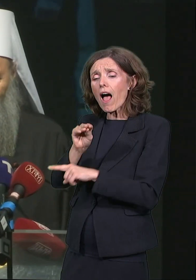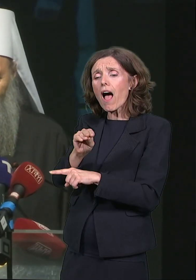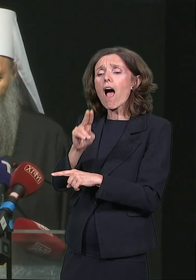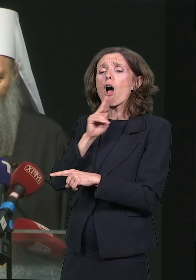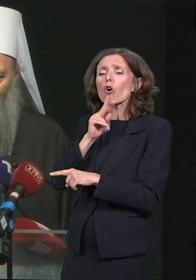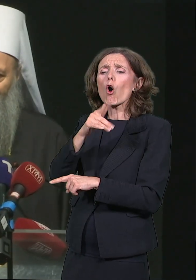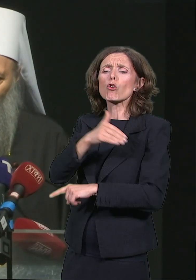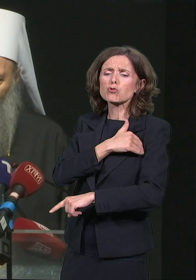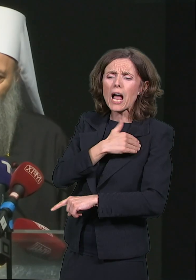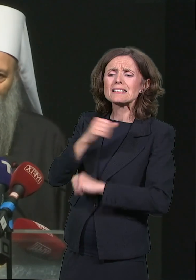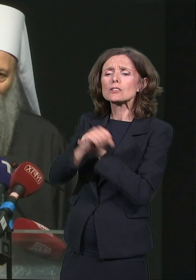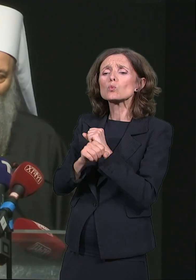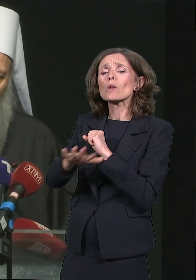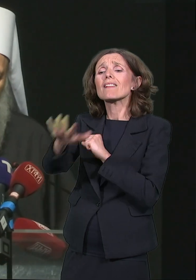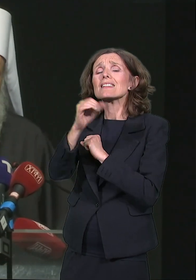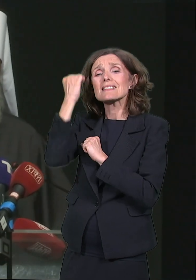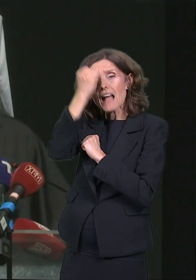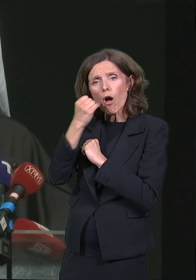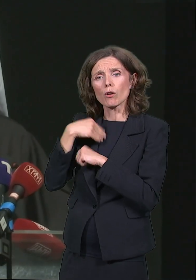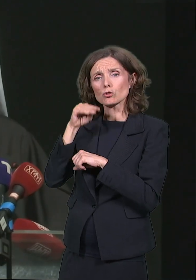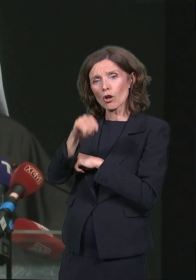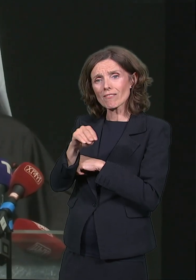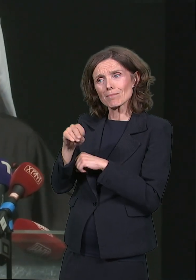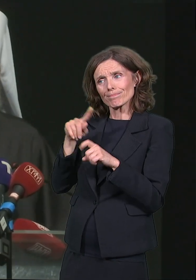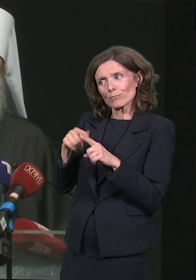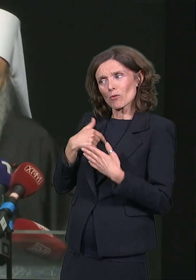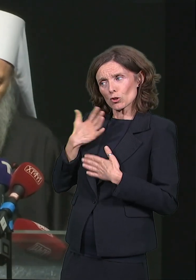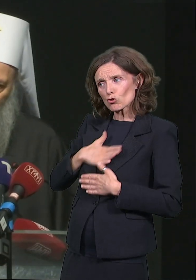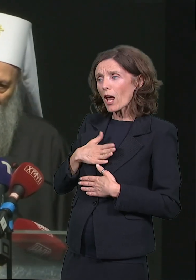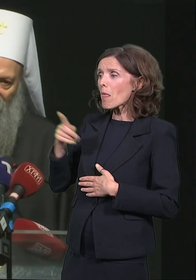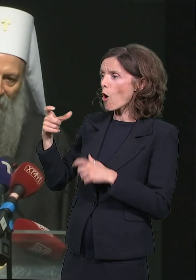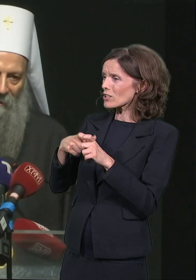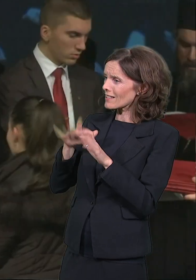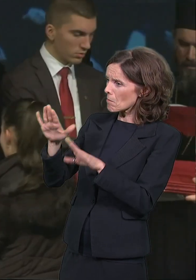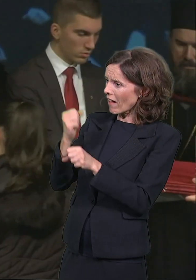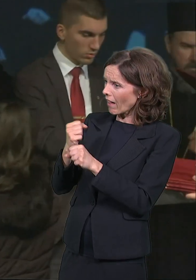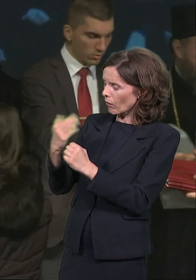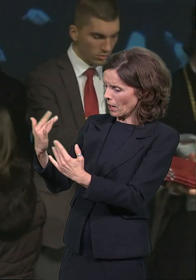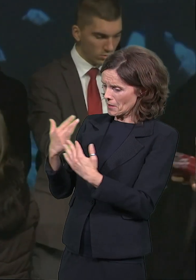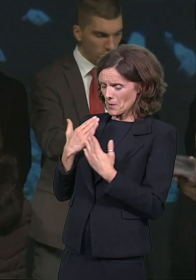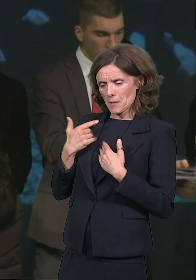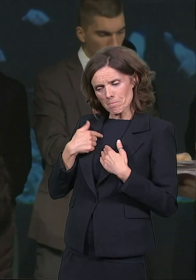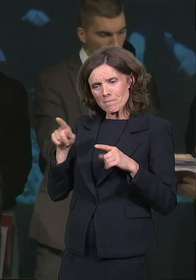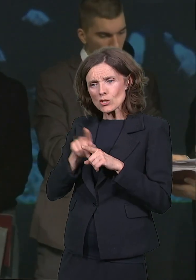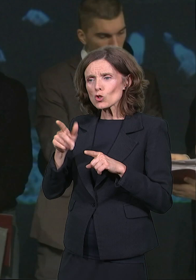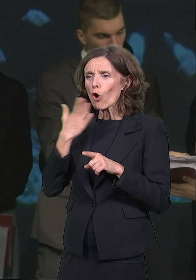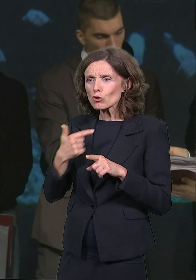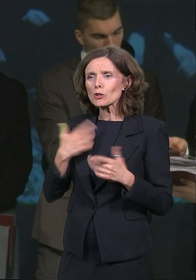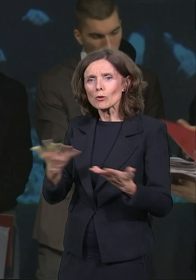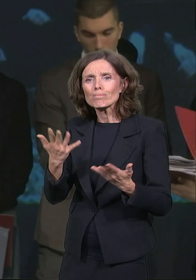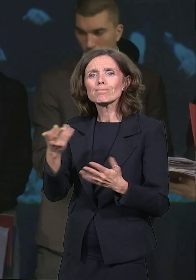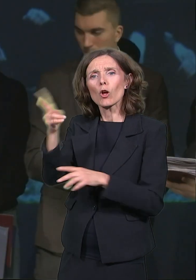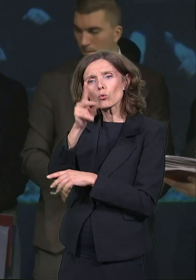da nadaknuti primjerom Sime i Gumanova pokrenemo i neke druge ljude, da se ta